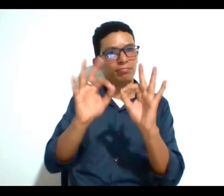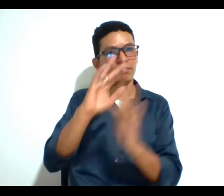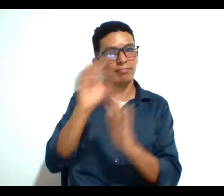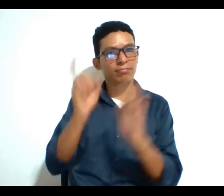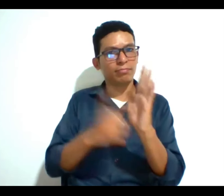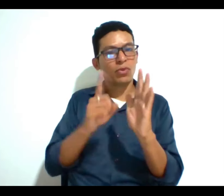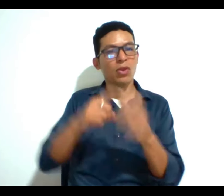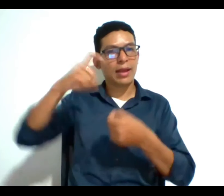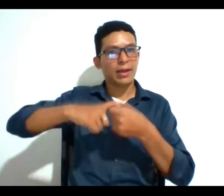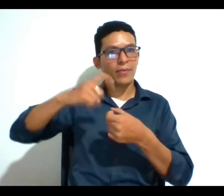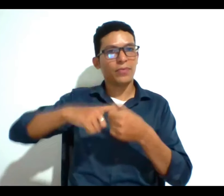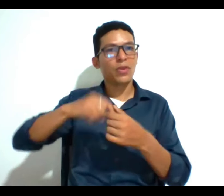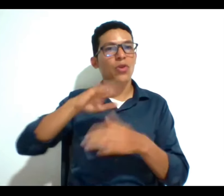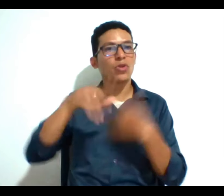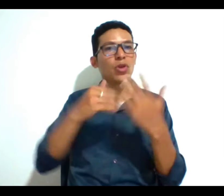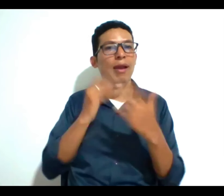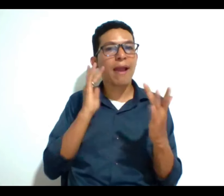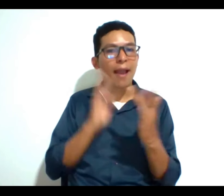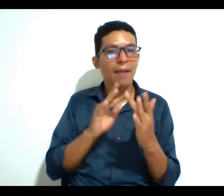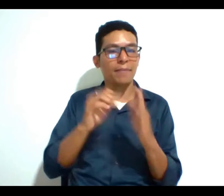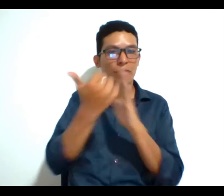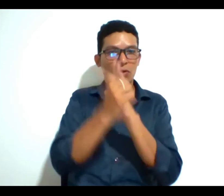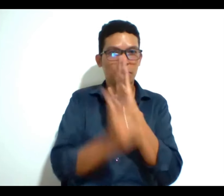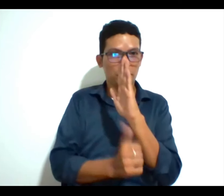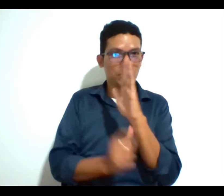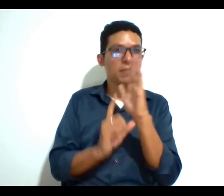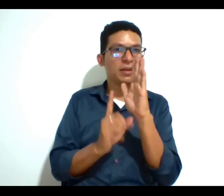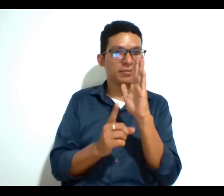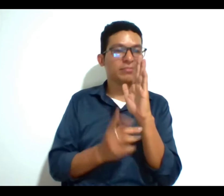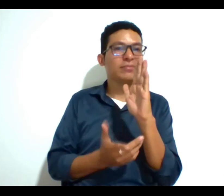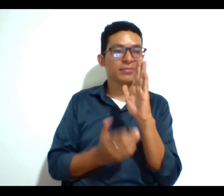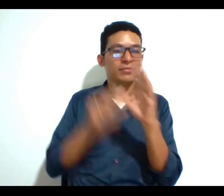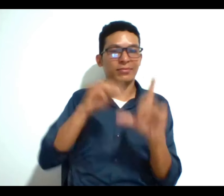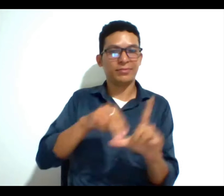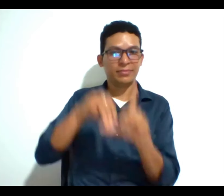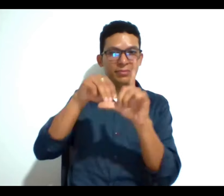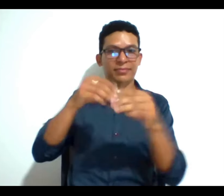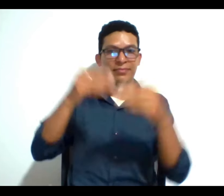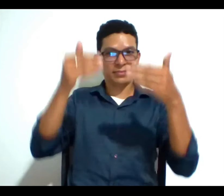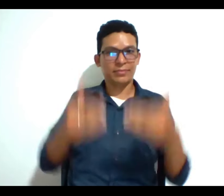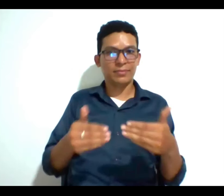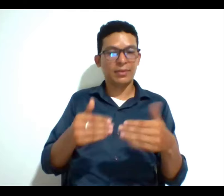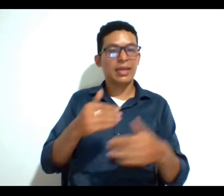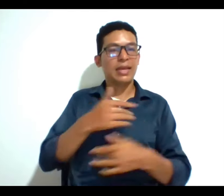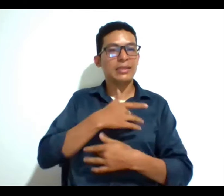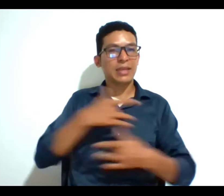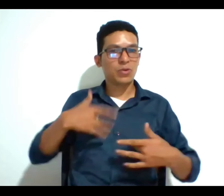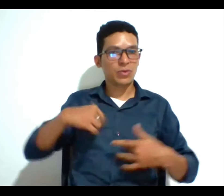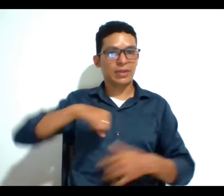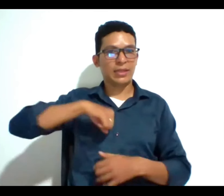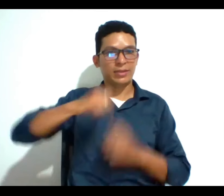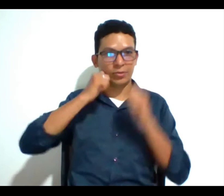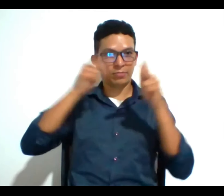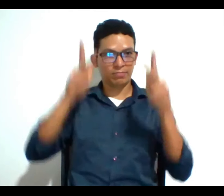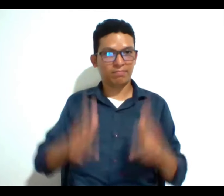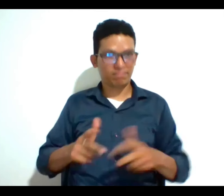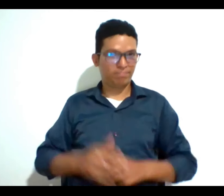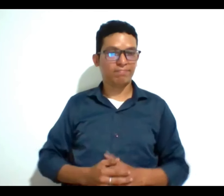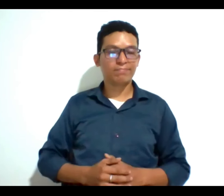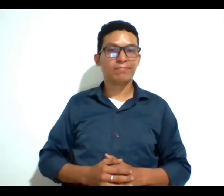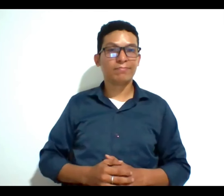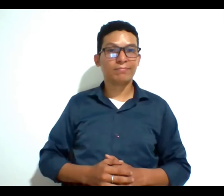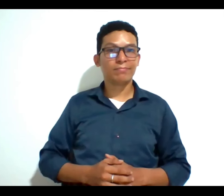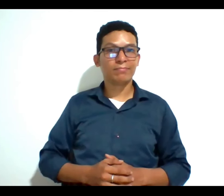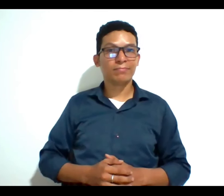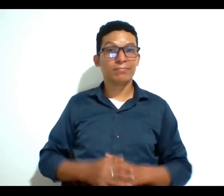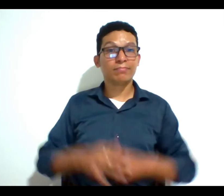inscripciones y todo lo relacionado con el programa de maestría en discapacidad salud y derechos humanos este ha sido un espacio